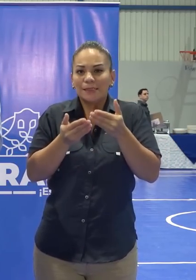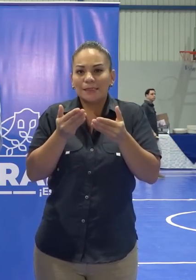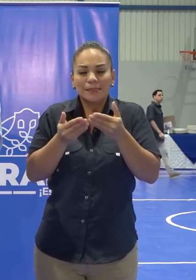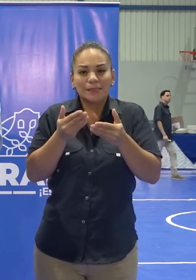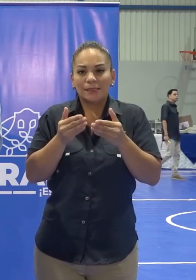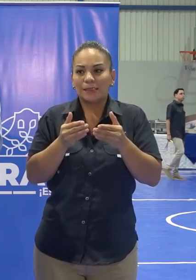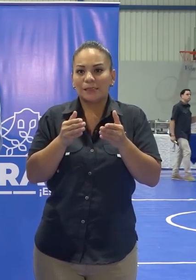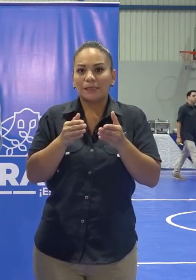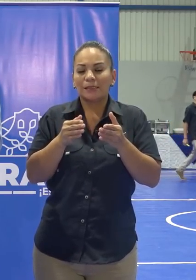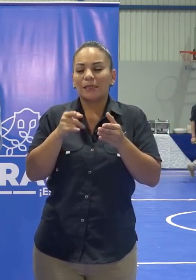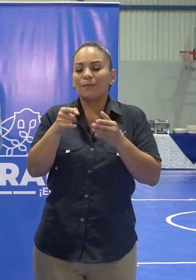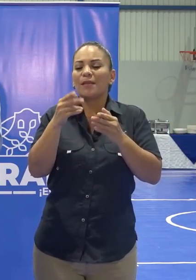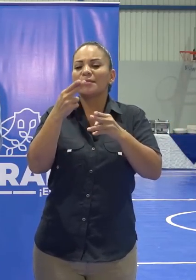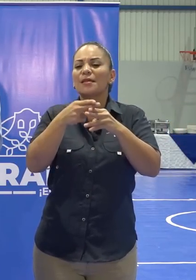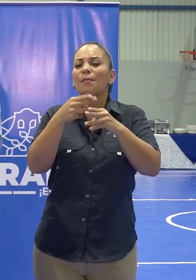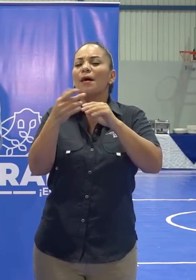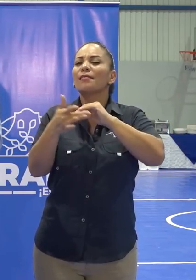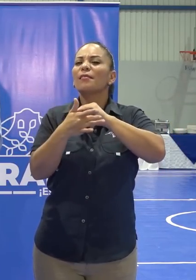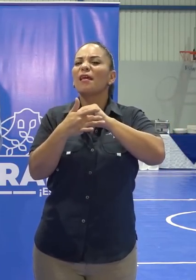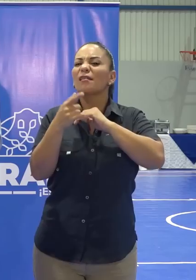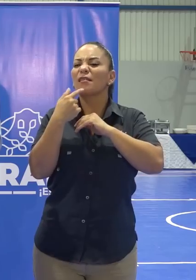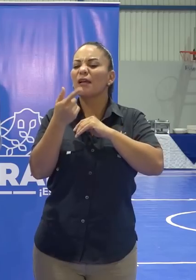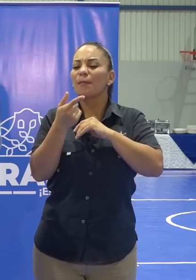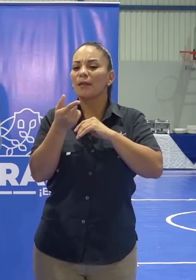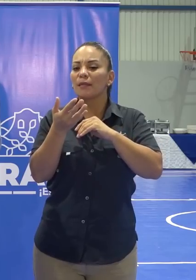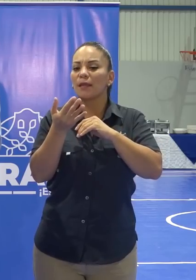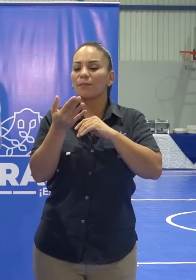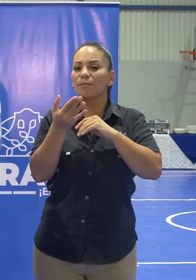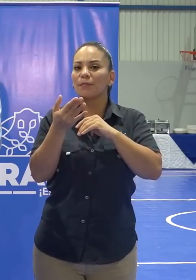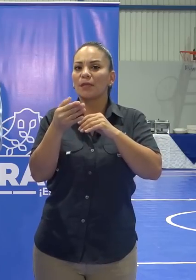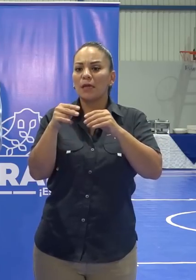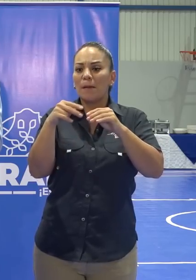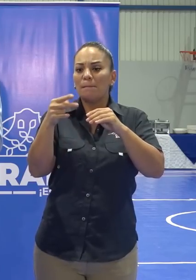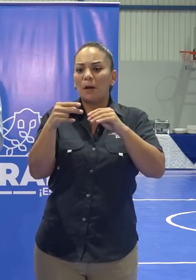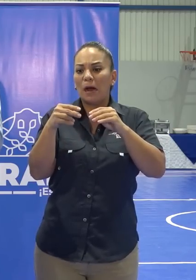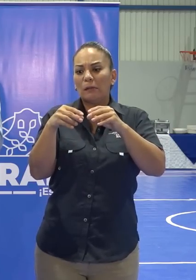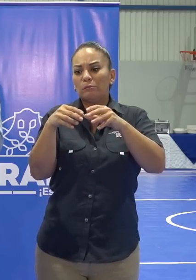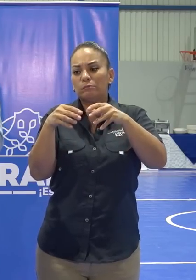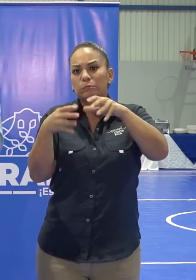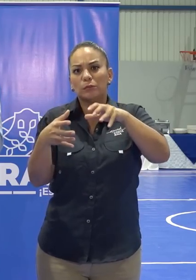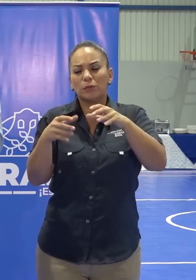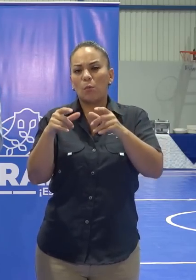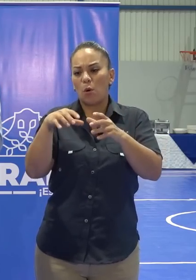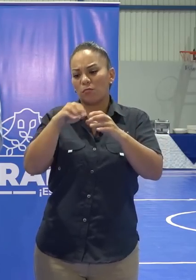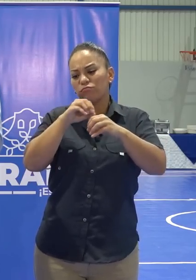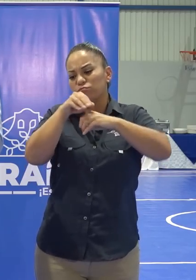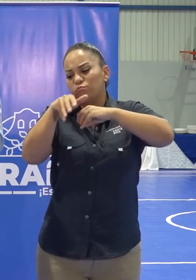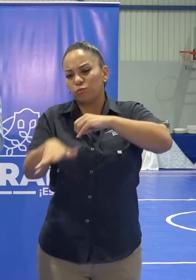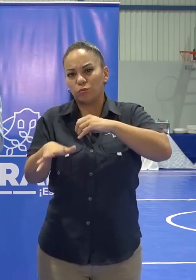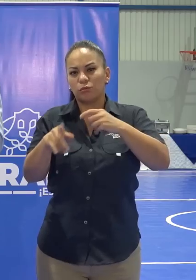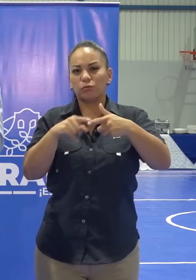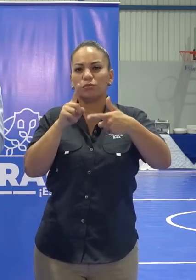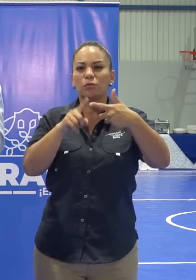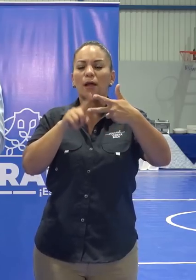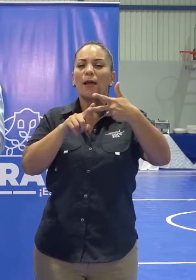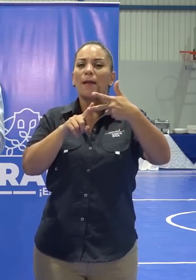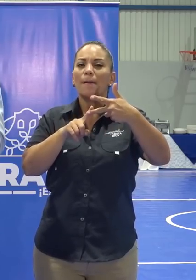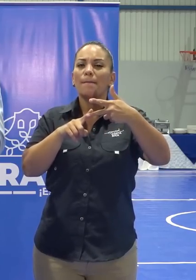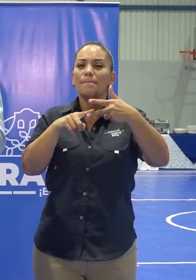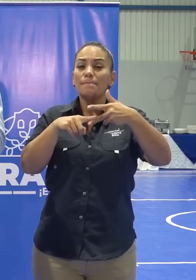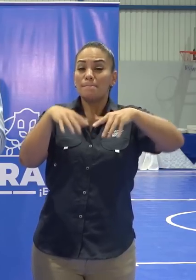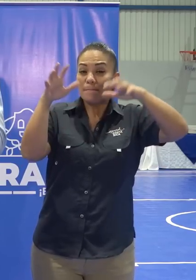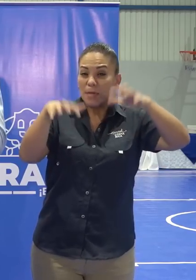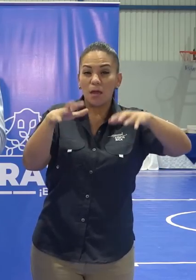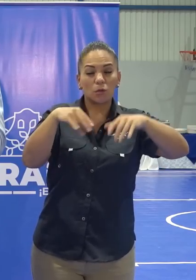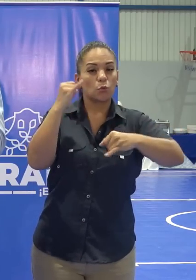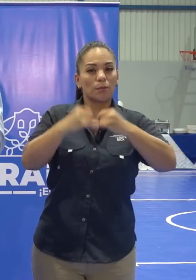lo que llaman los técnicos de piel de cocodrilo, donde este invierno, que todavía